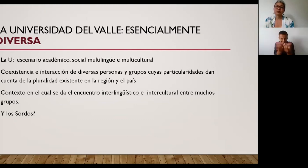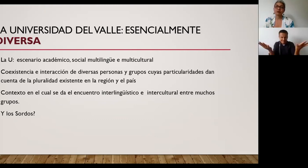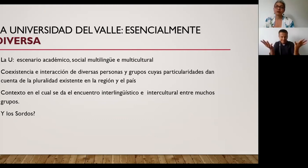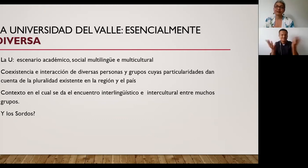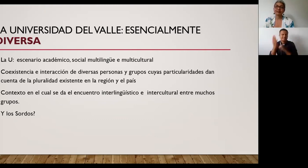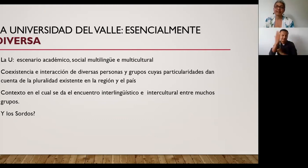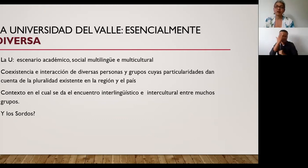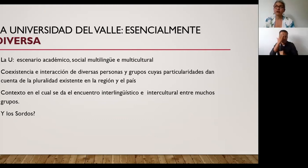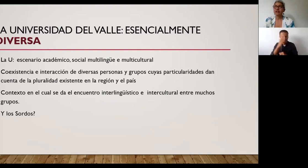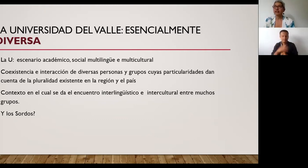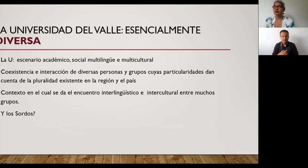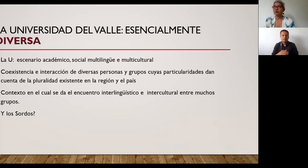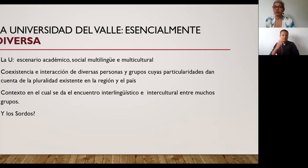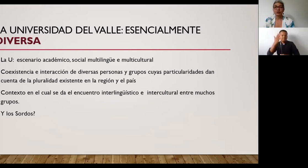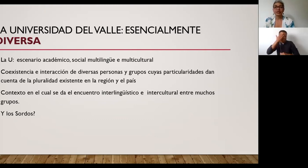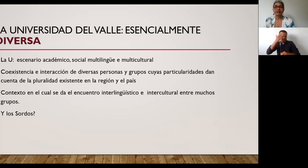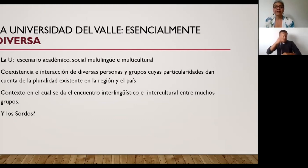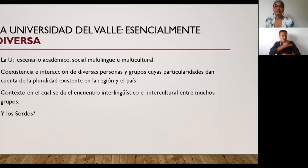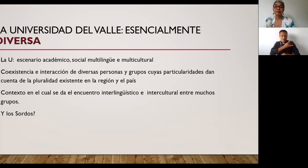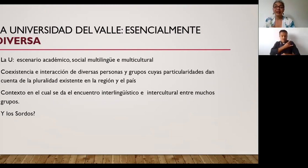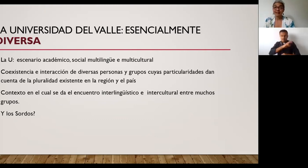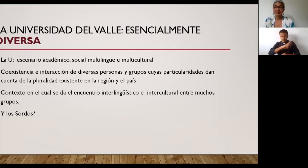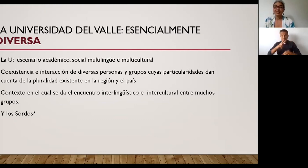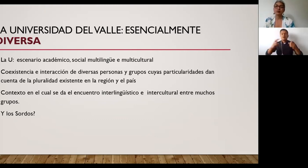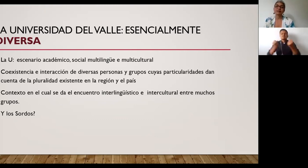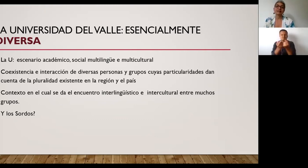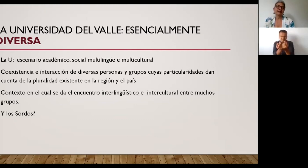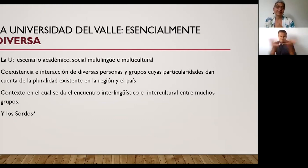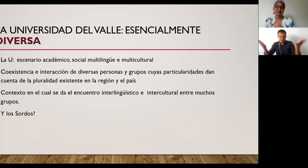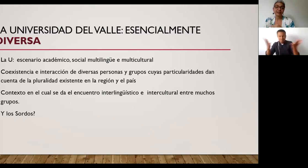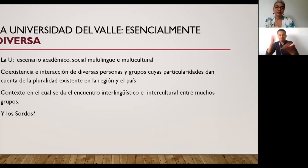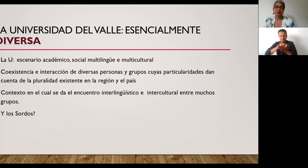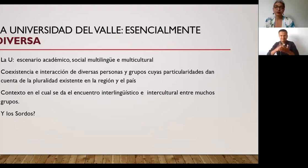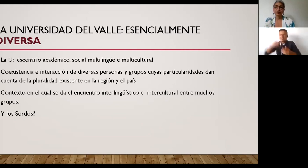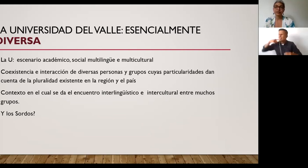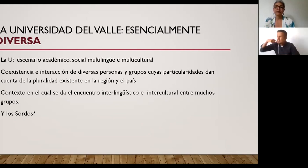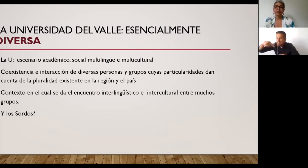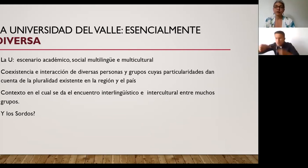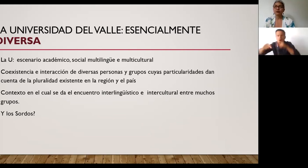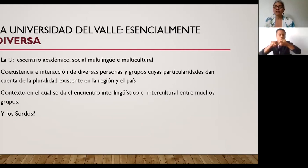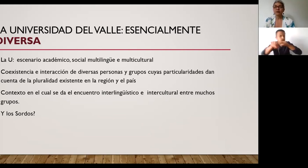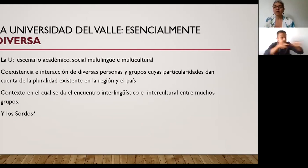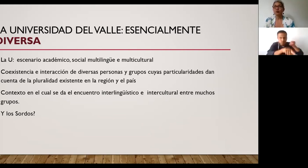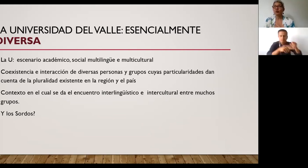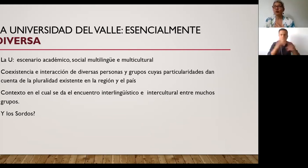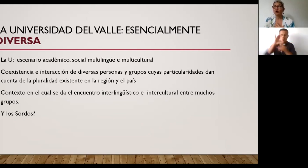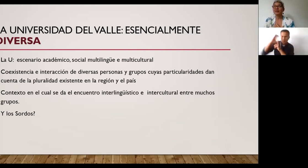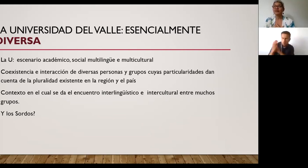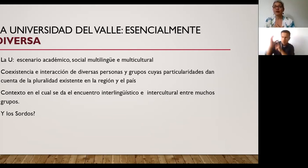espacio universitario es un espacio que habitan varias lenguas que habitan varias culturas ustedes ven como es de